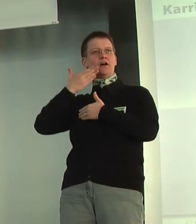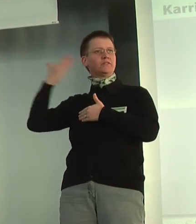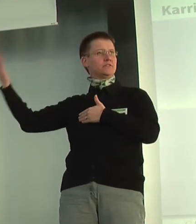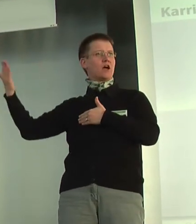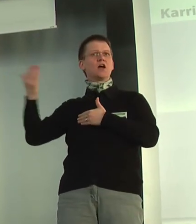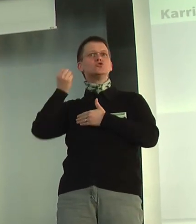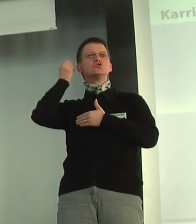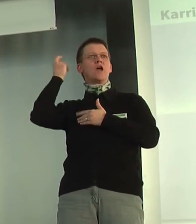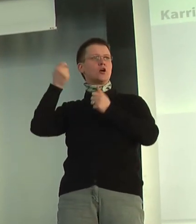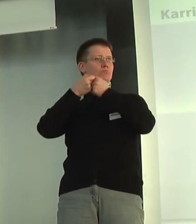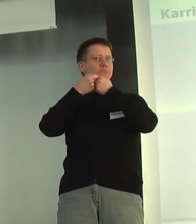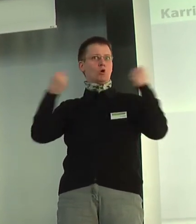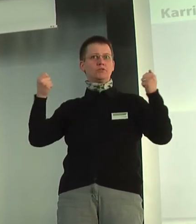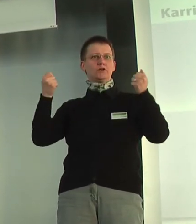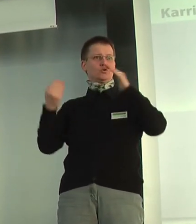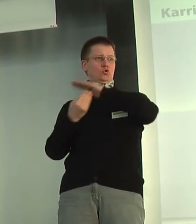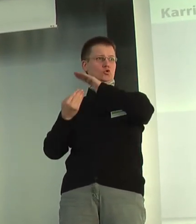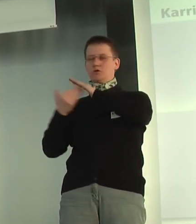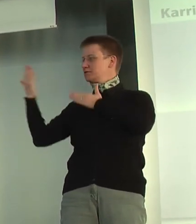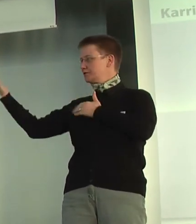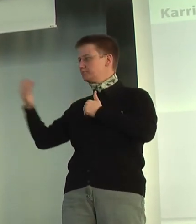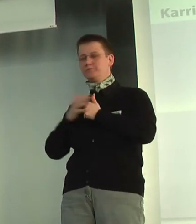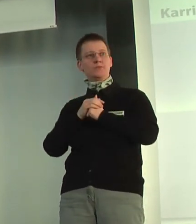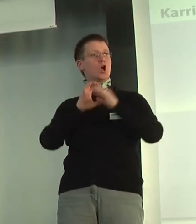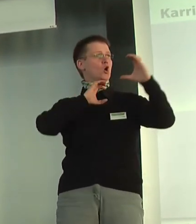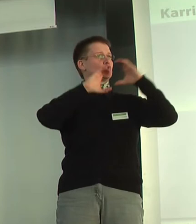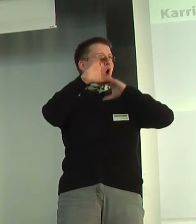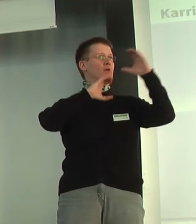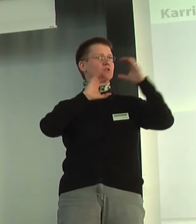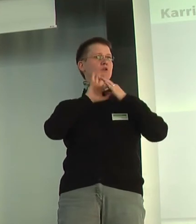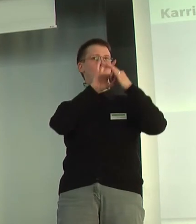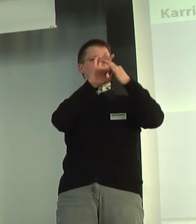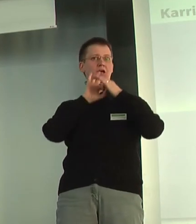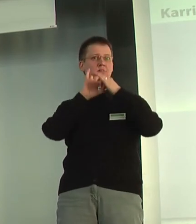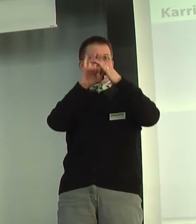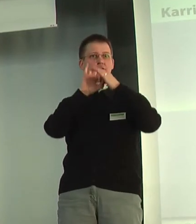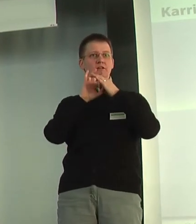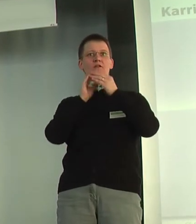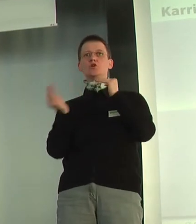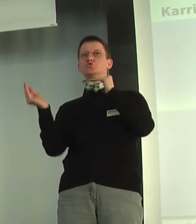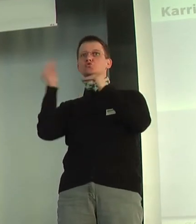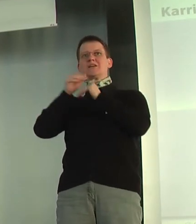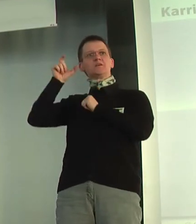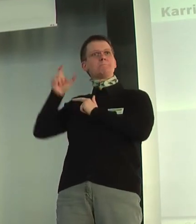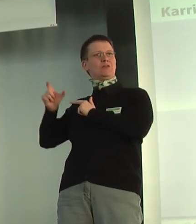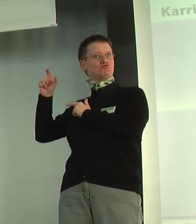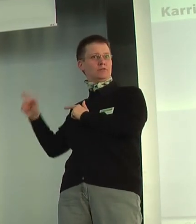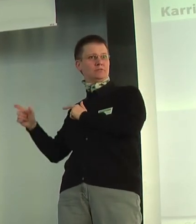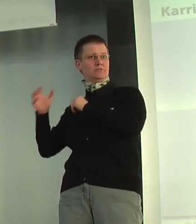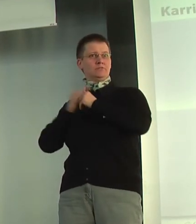den Schwerrögenbruch, der uns hier unterstützt hat. Kommunikation ist abhängig von zusätzlichen Menschen. Herzlichen